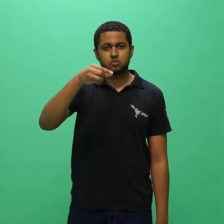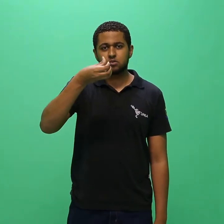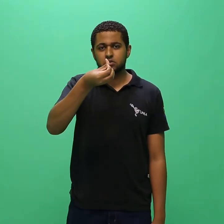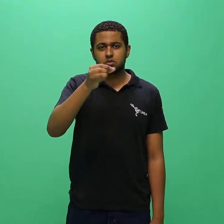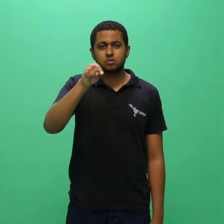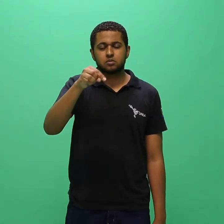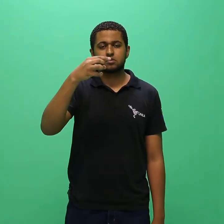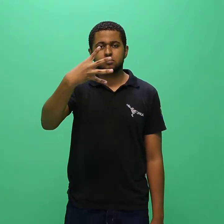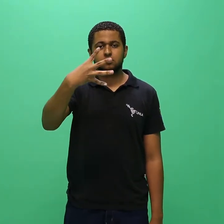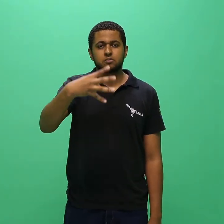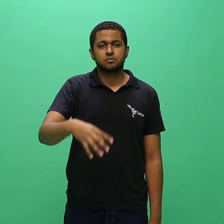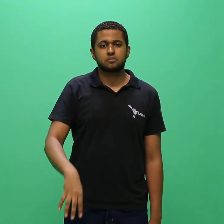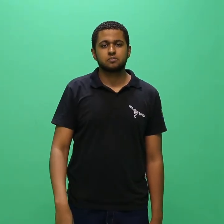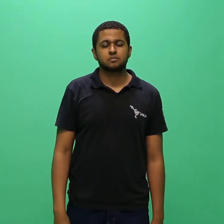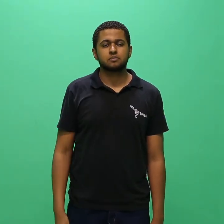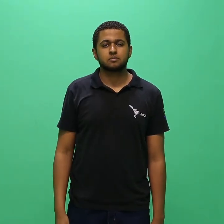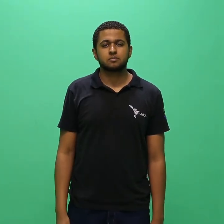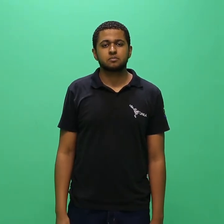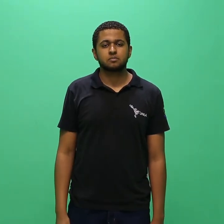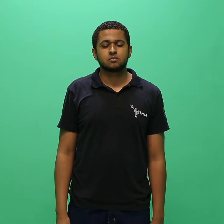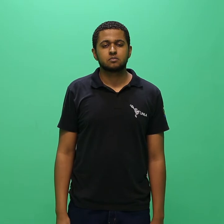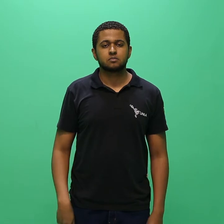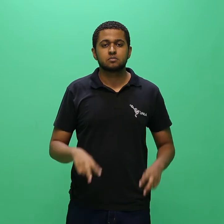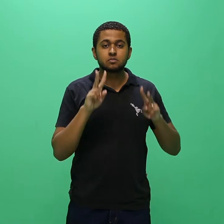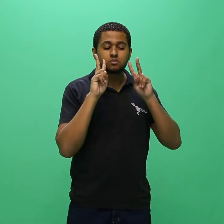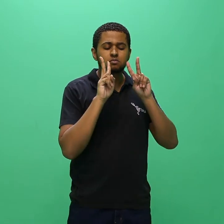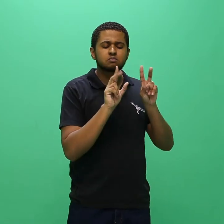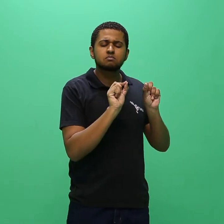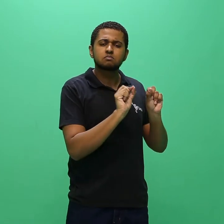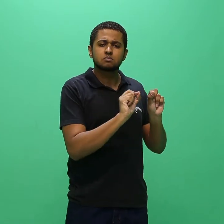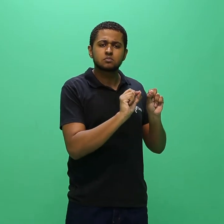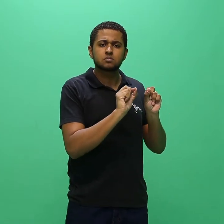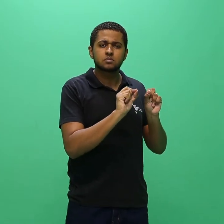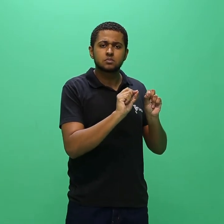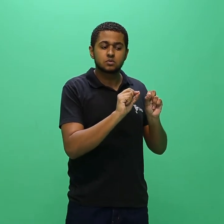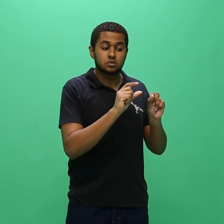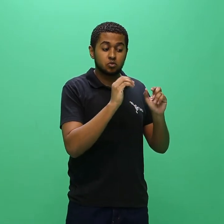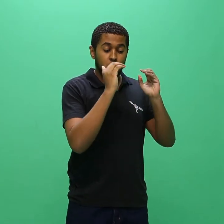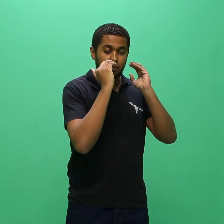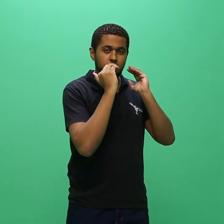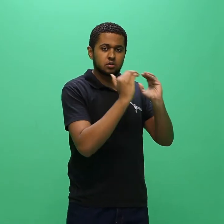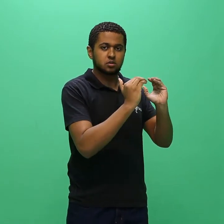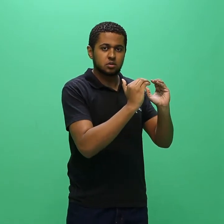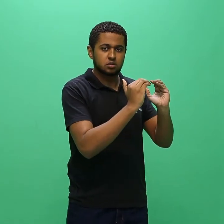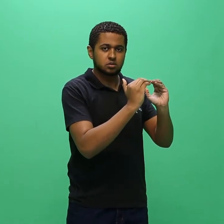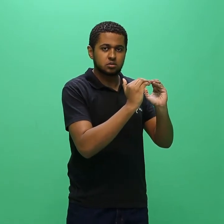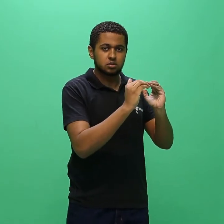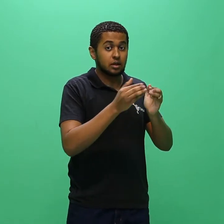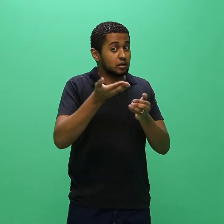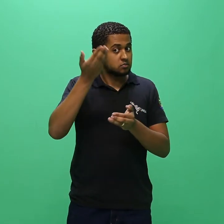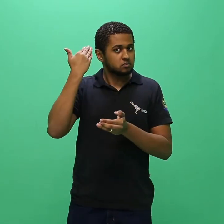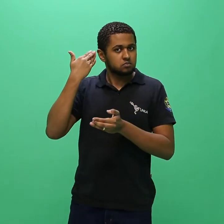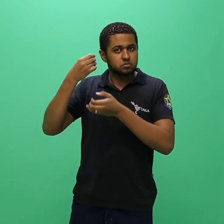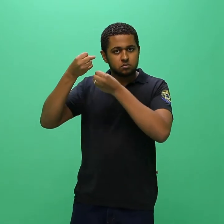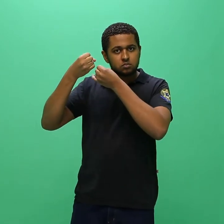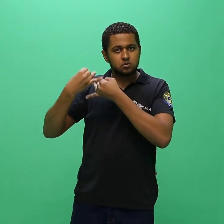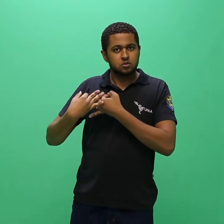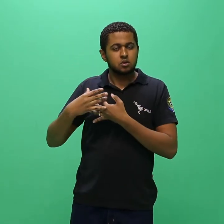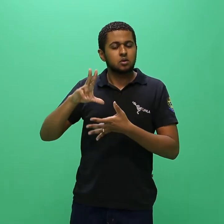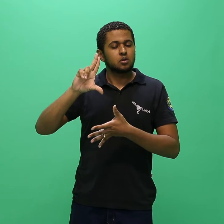3.6.4. Visando atender ao disposto no item supracitado, a